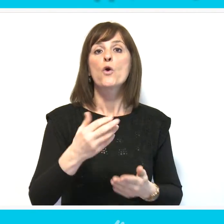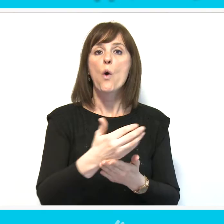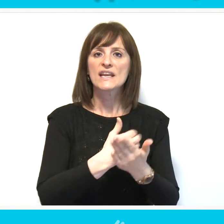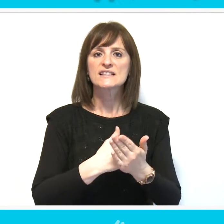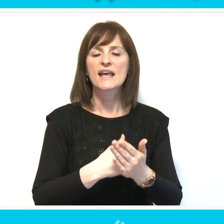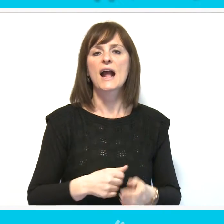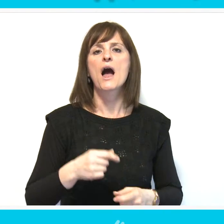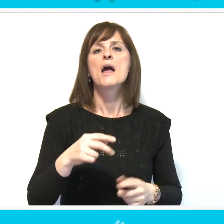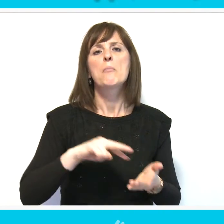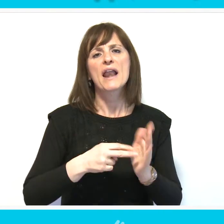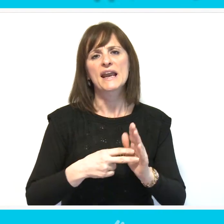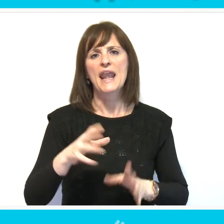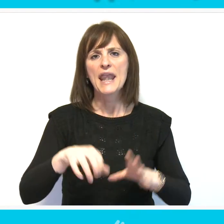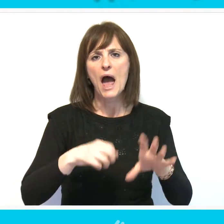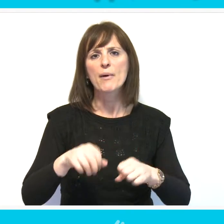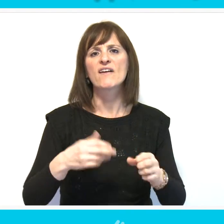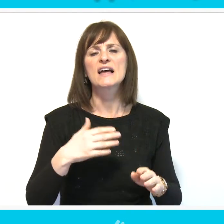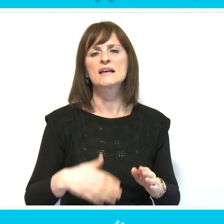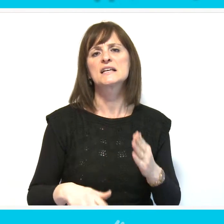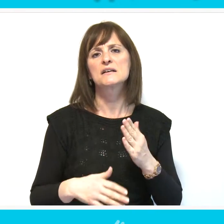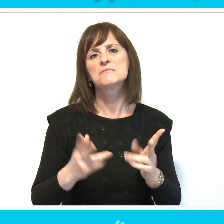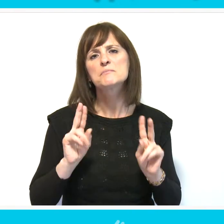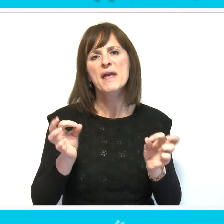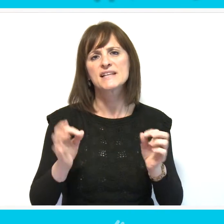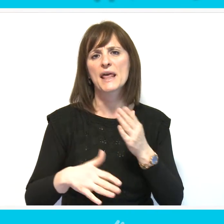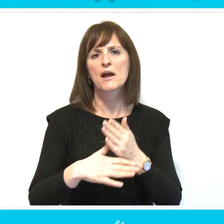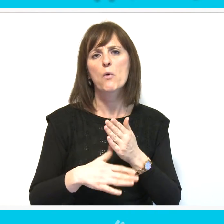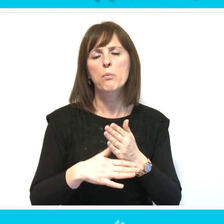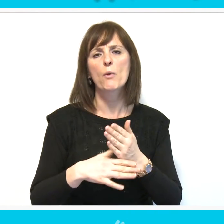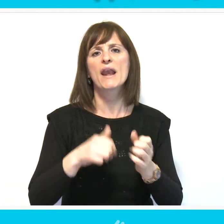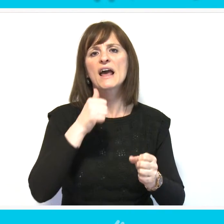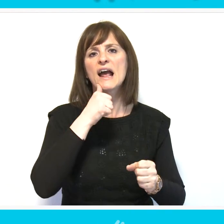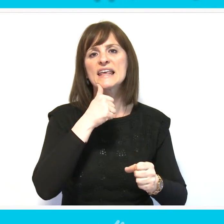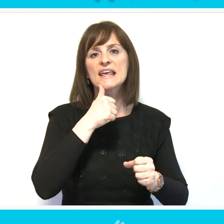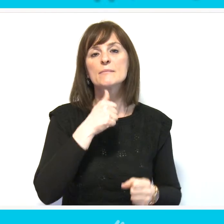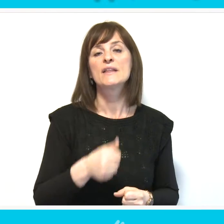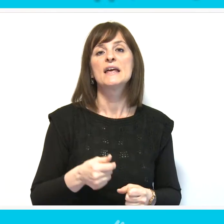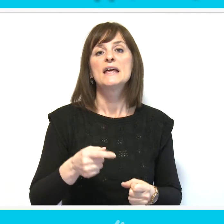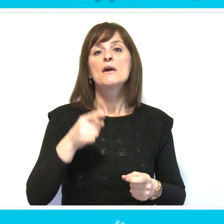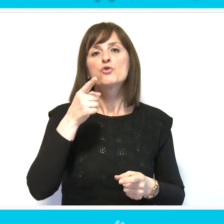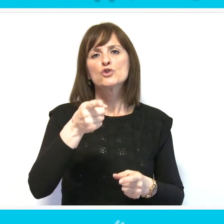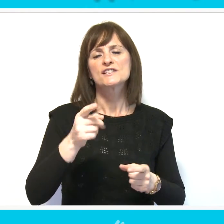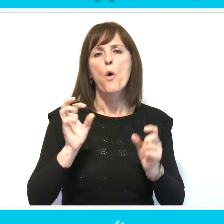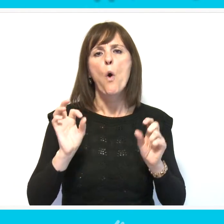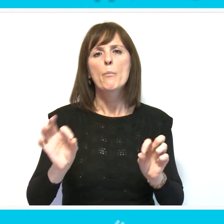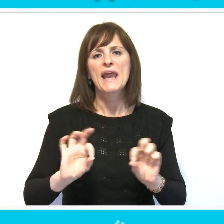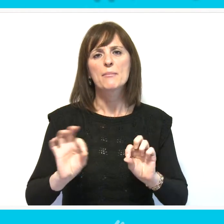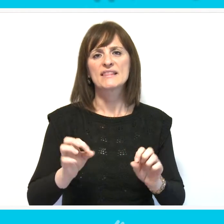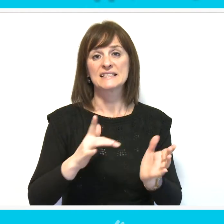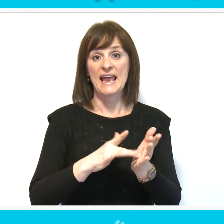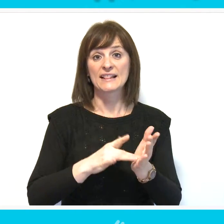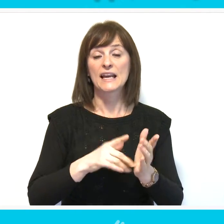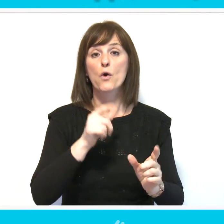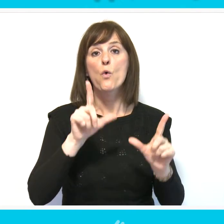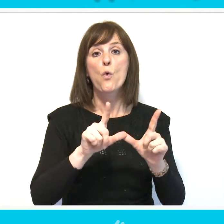planirana je nabavka specijalnih pomagala, instrumenta i softvera kojima će se opremiti centri